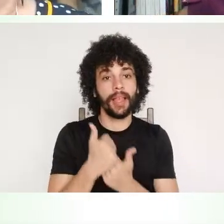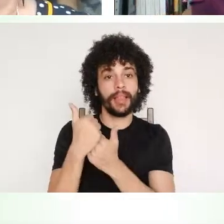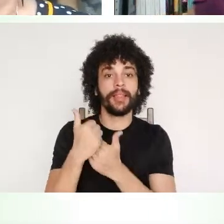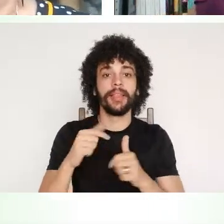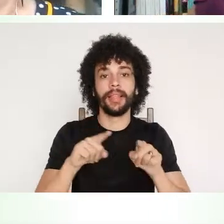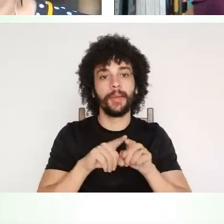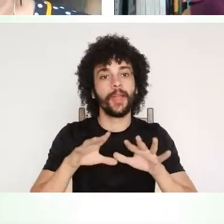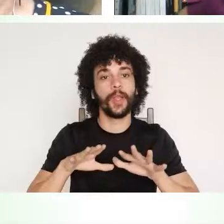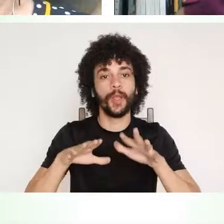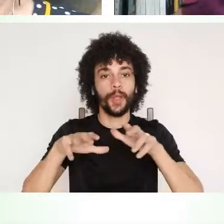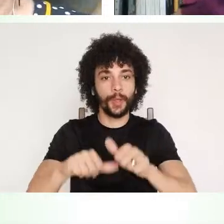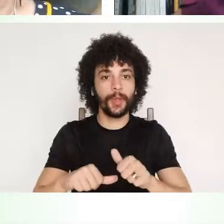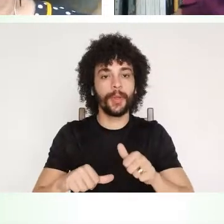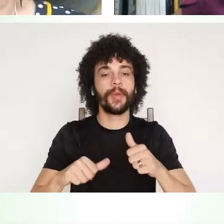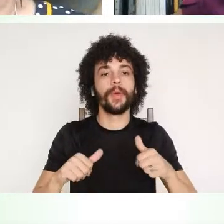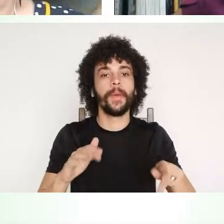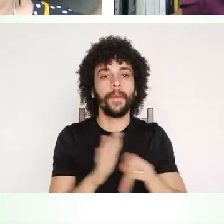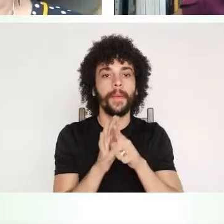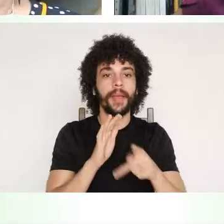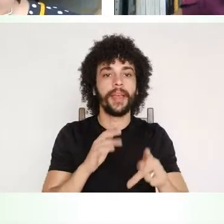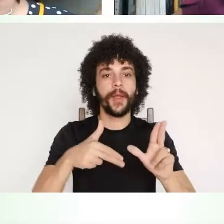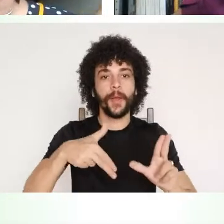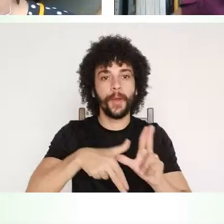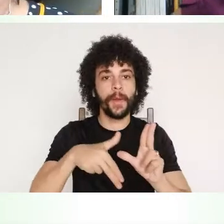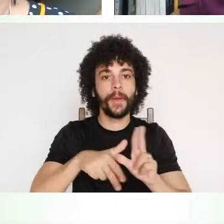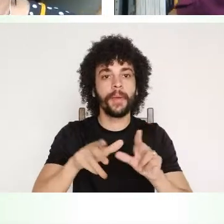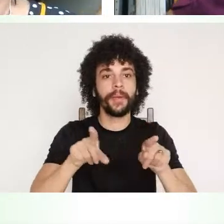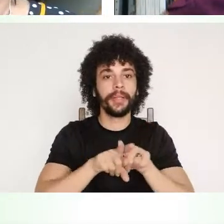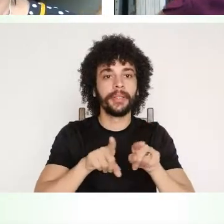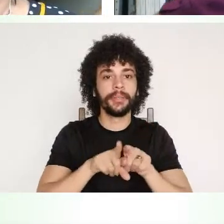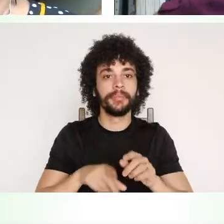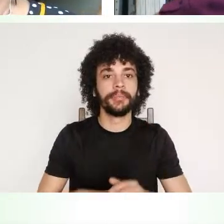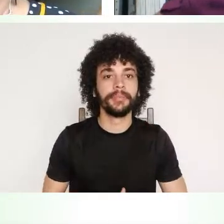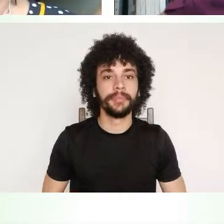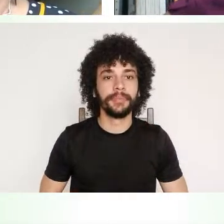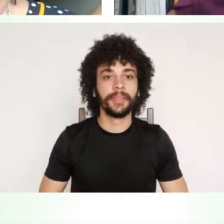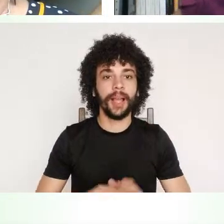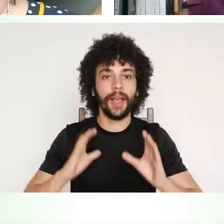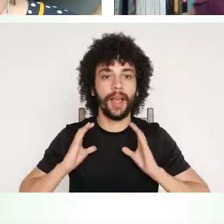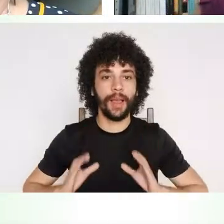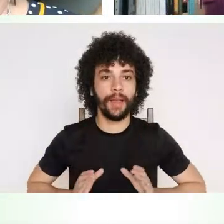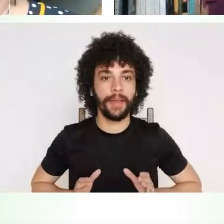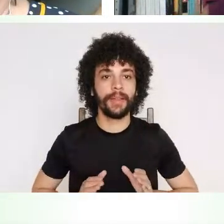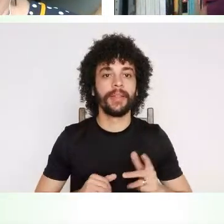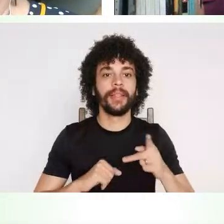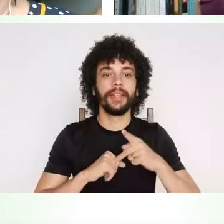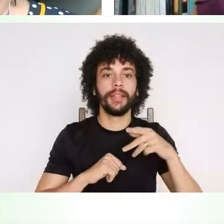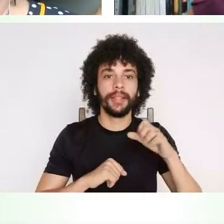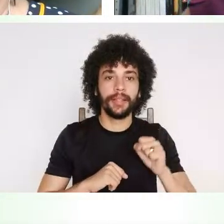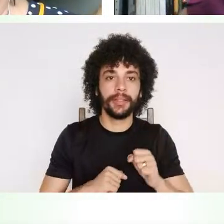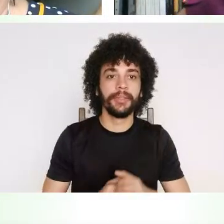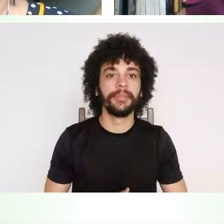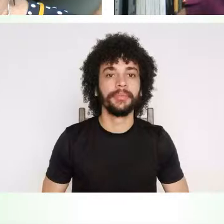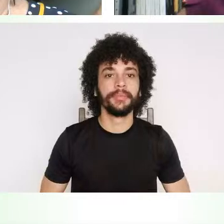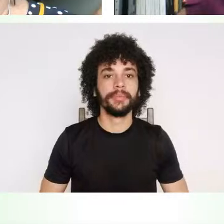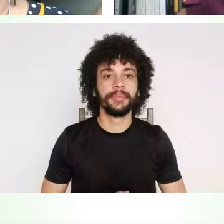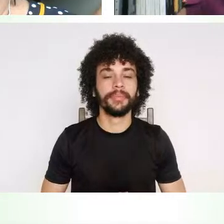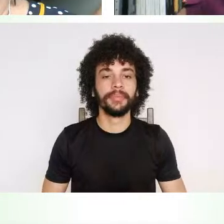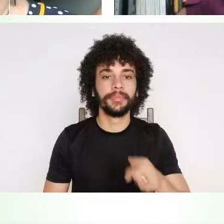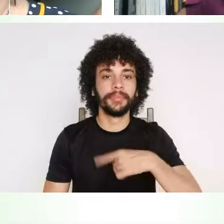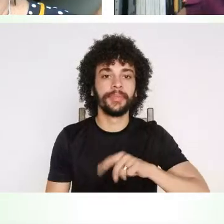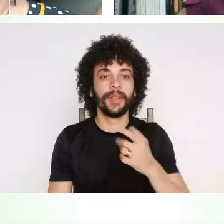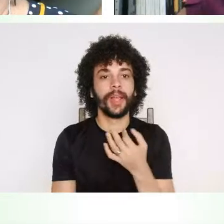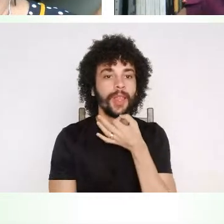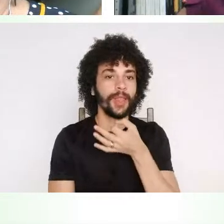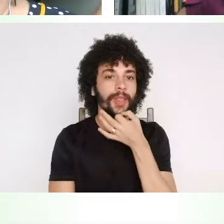e todos os membros da Unifespa, e todos os coordenadores de pós-graduação, quando a gente sugeriu o nome